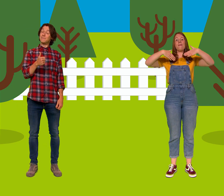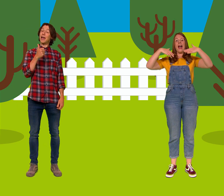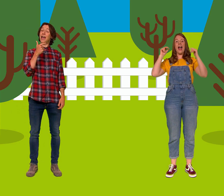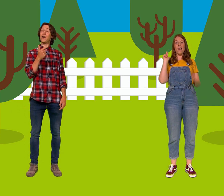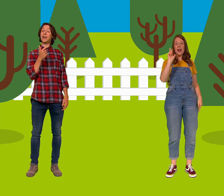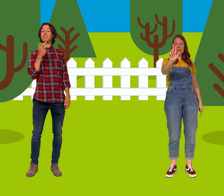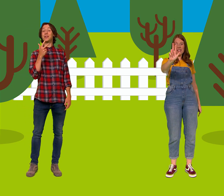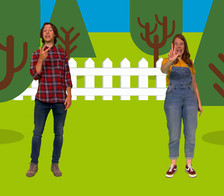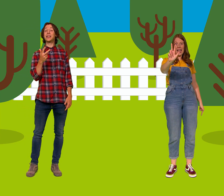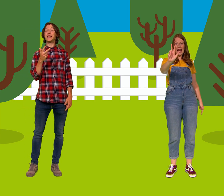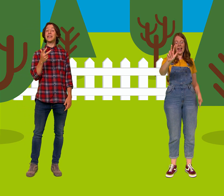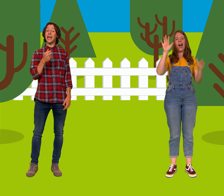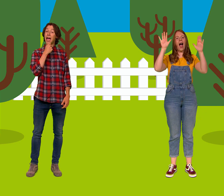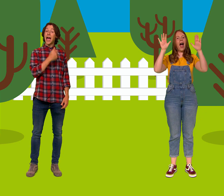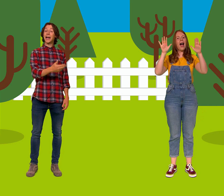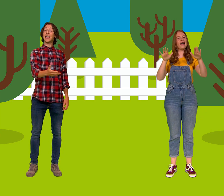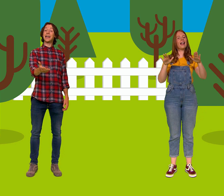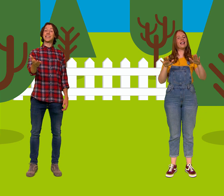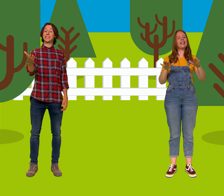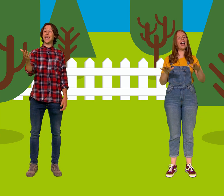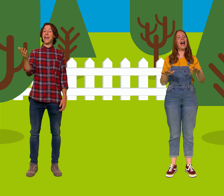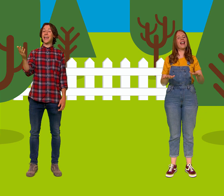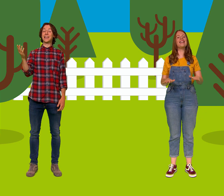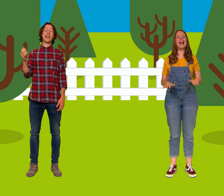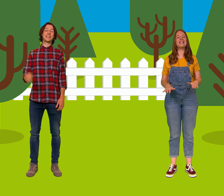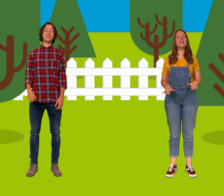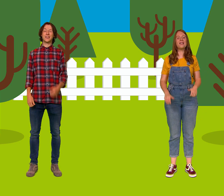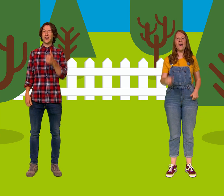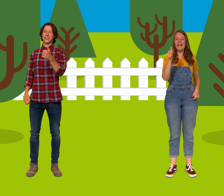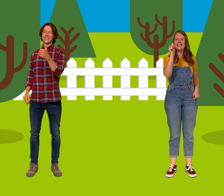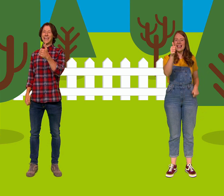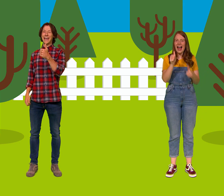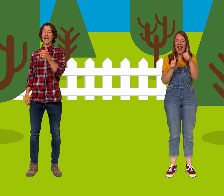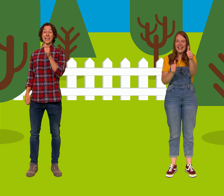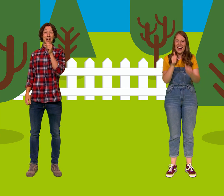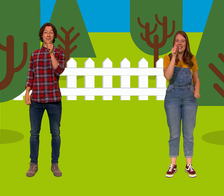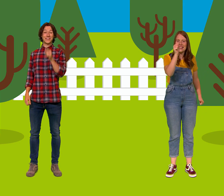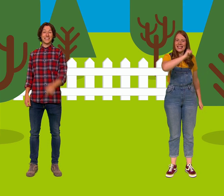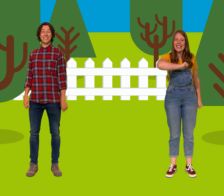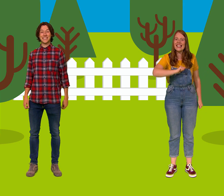mewn am dy rin A galla ned o'r da iawn ti